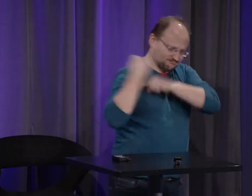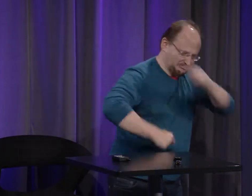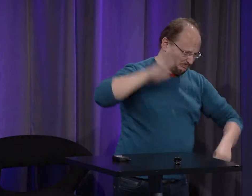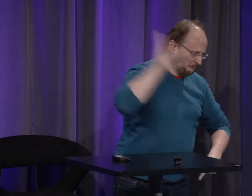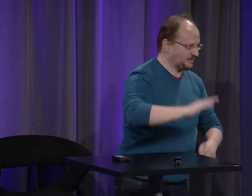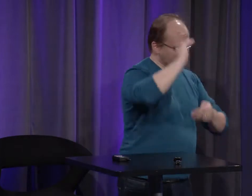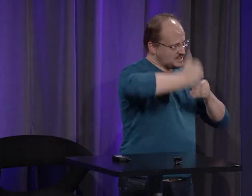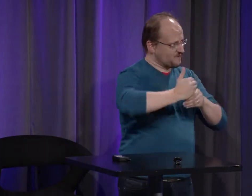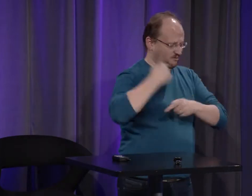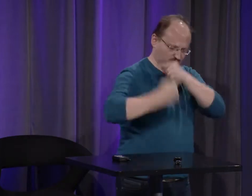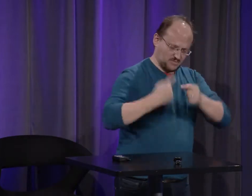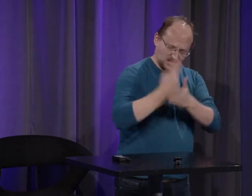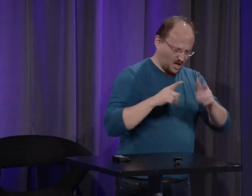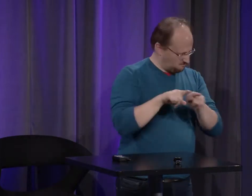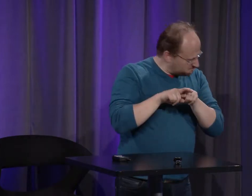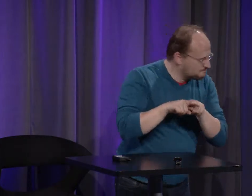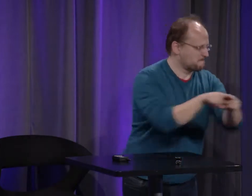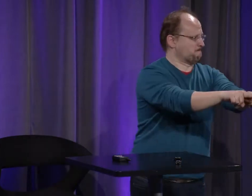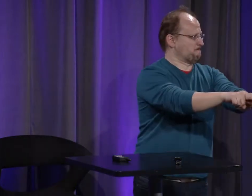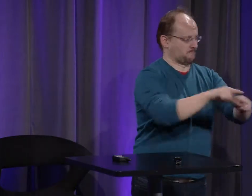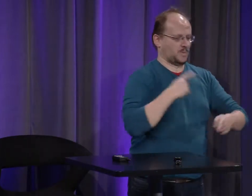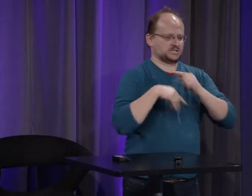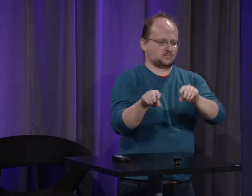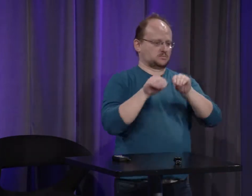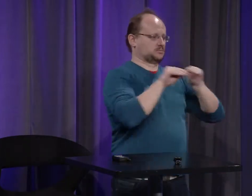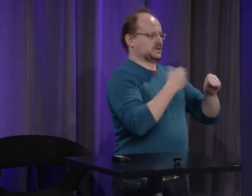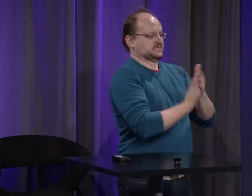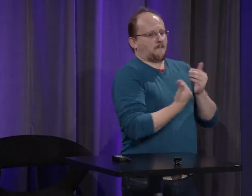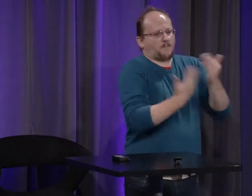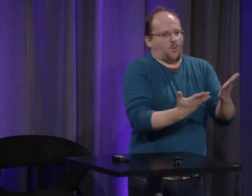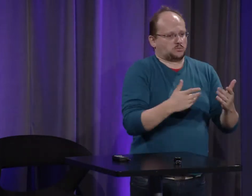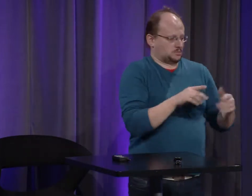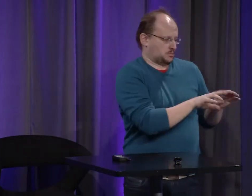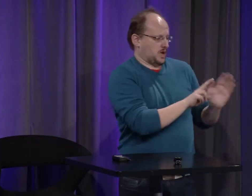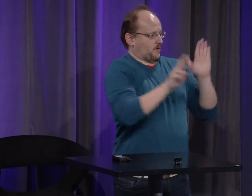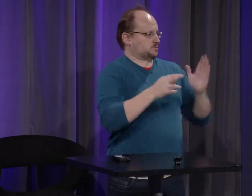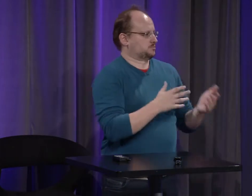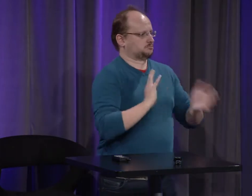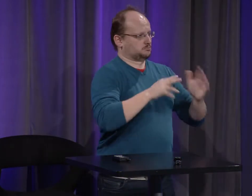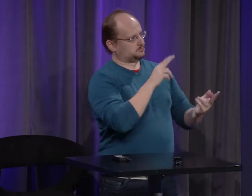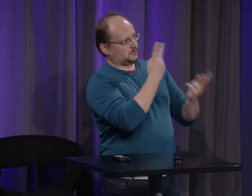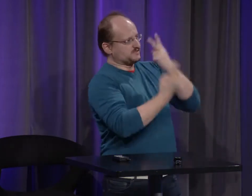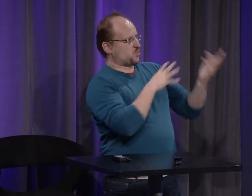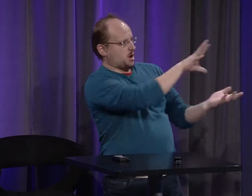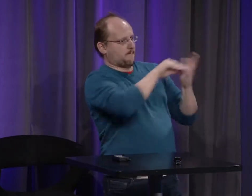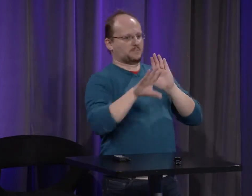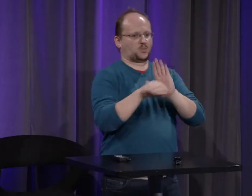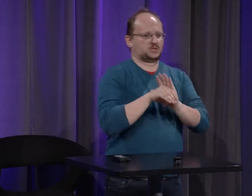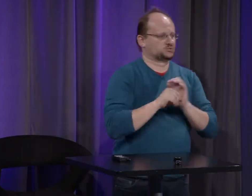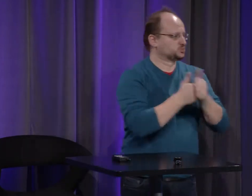donc la couronne qui était portée tout au long du Moyen-Âge et transmise de génération en génération c'était quand même une référence visuelle